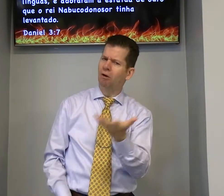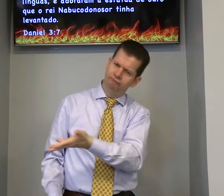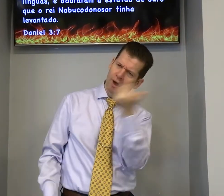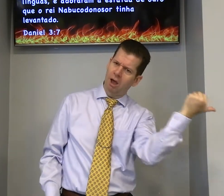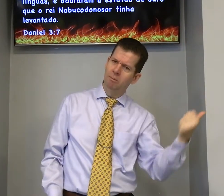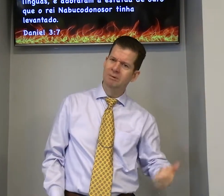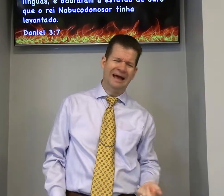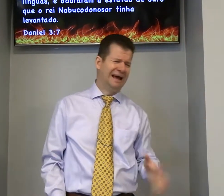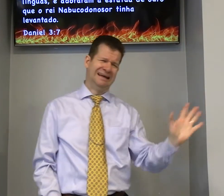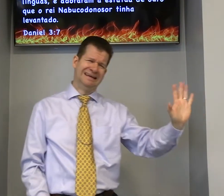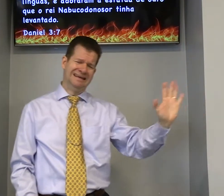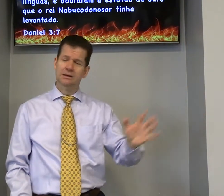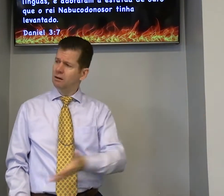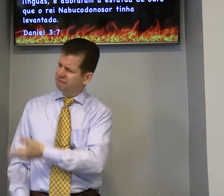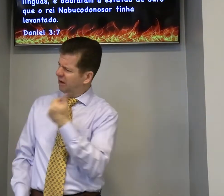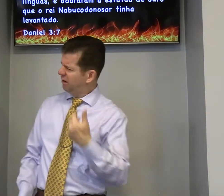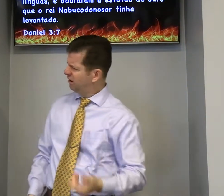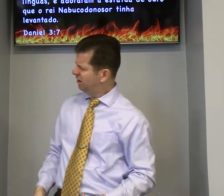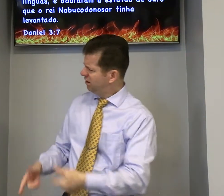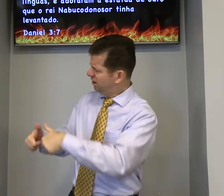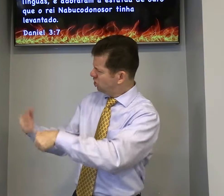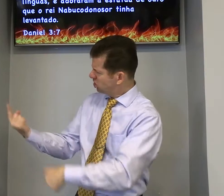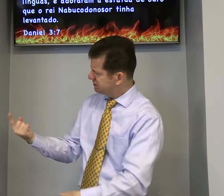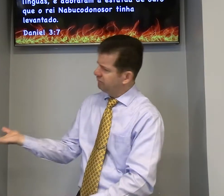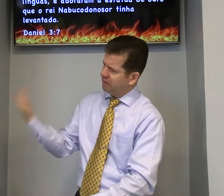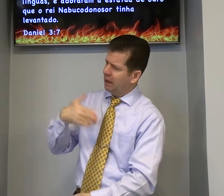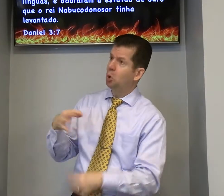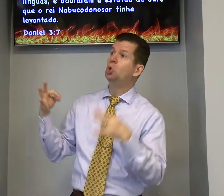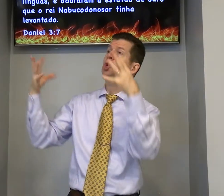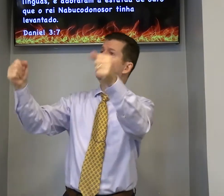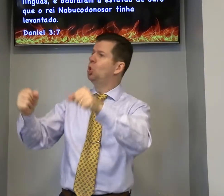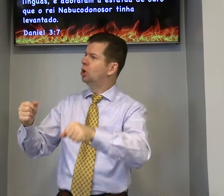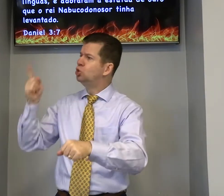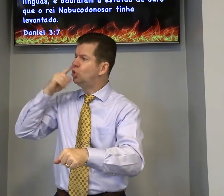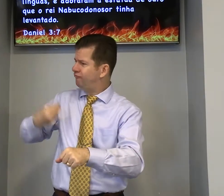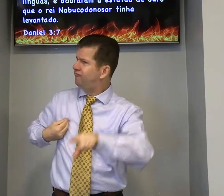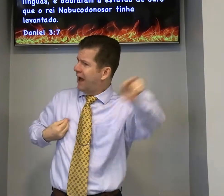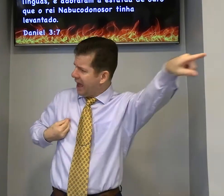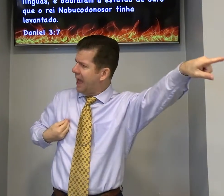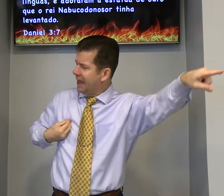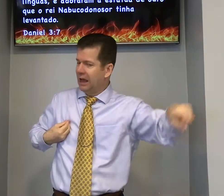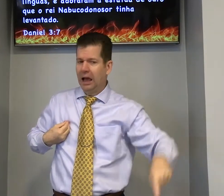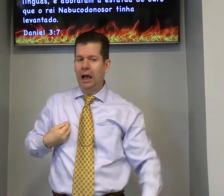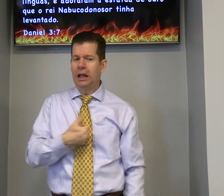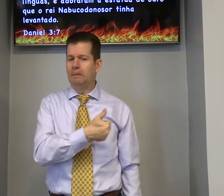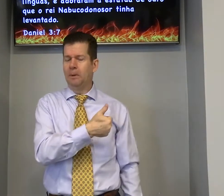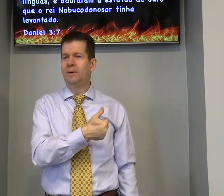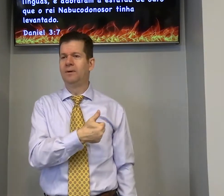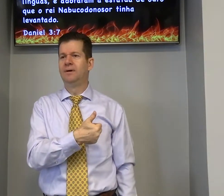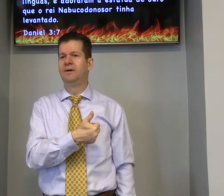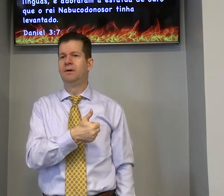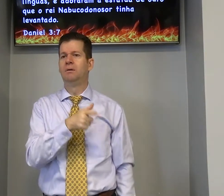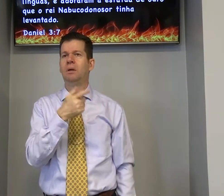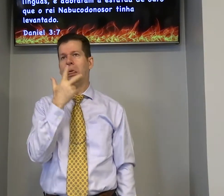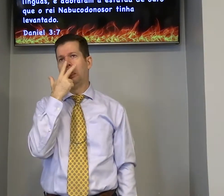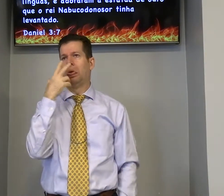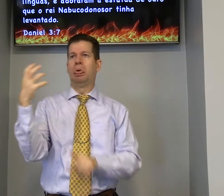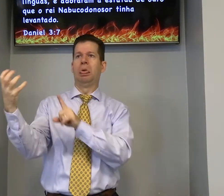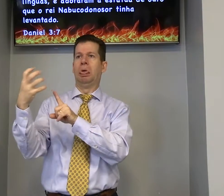surdos chama você vem na festa você fala não não quer ficar sozinha vem na festa você aceita